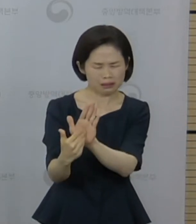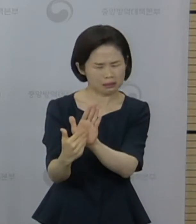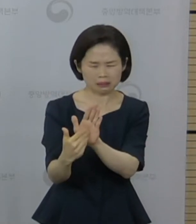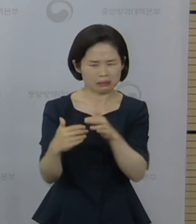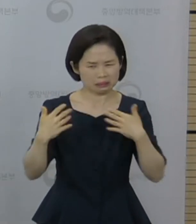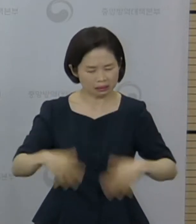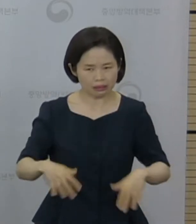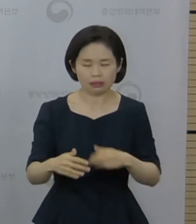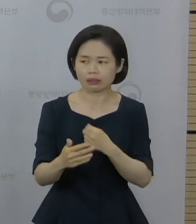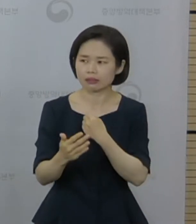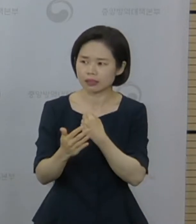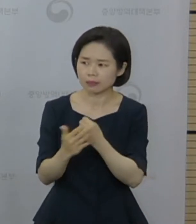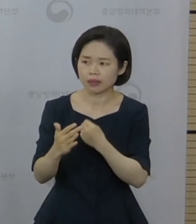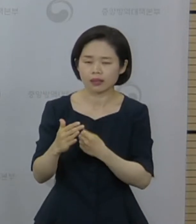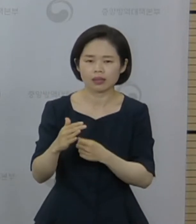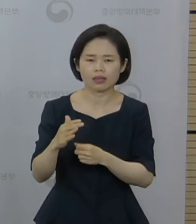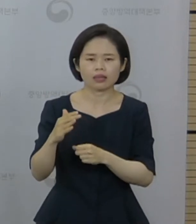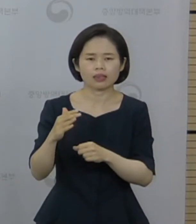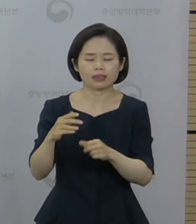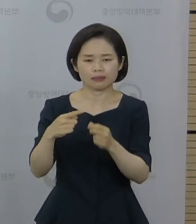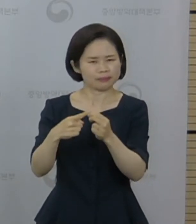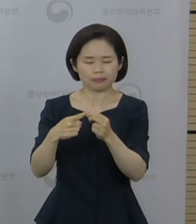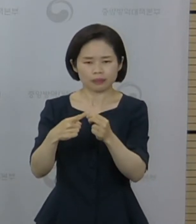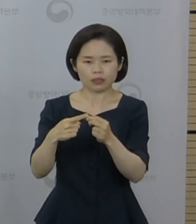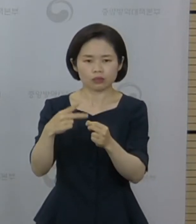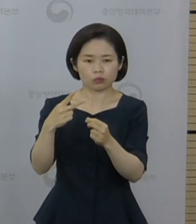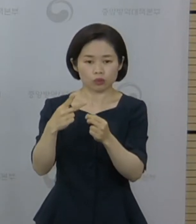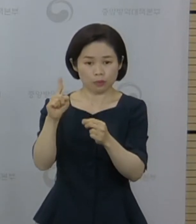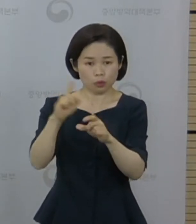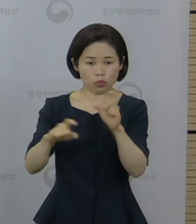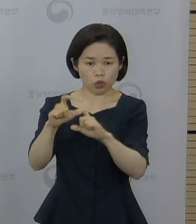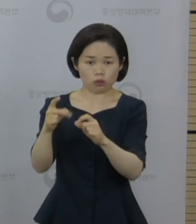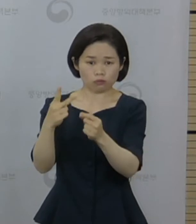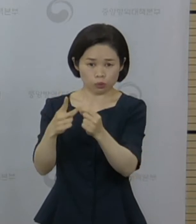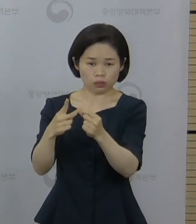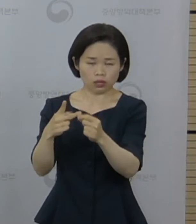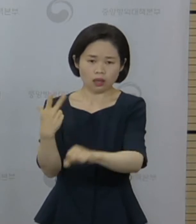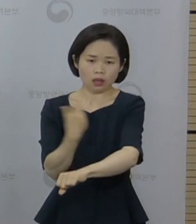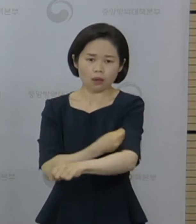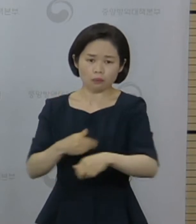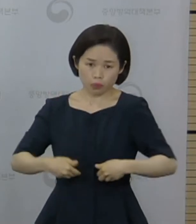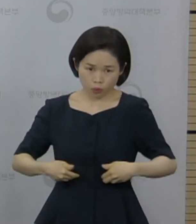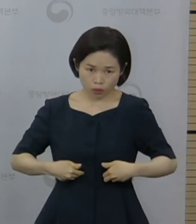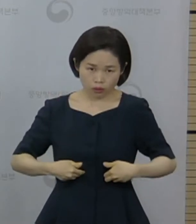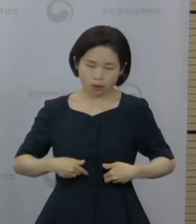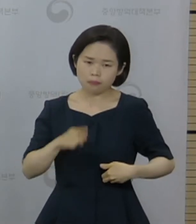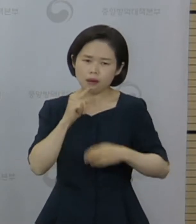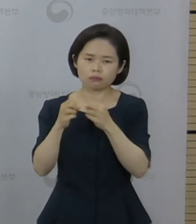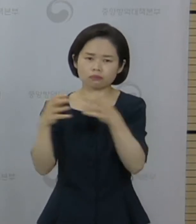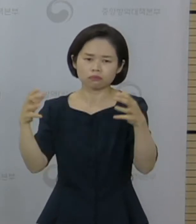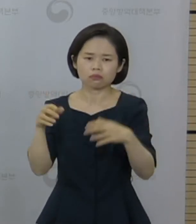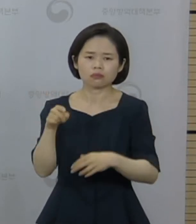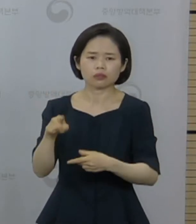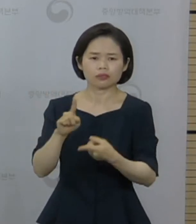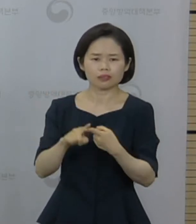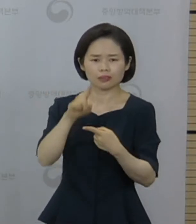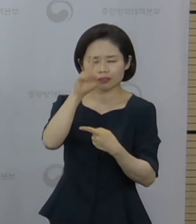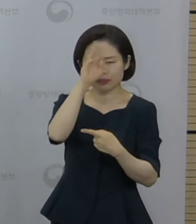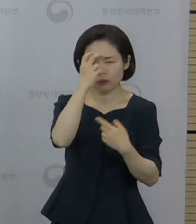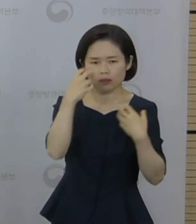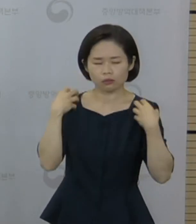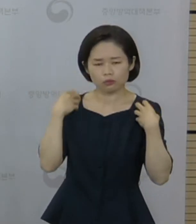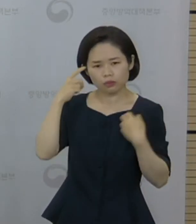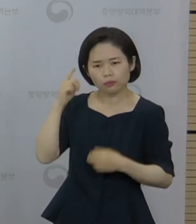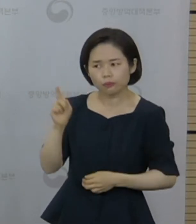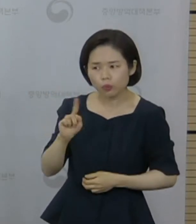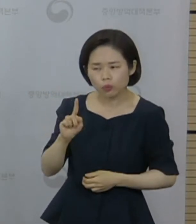접종이 필요하다라는 주장이 나오고 있는데 이에 대해서 어떻게 생각하는지 궁금하다는 질문이 있습니다. 부스터샷을 진행할